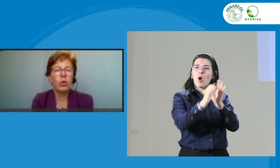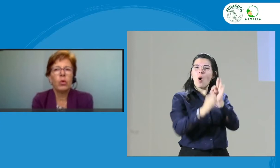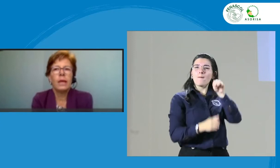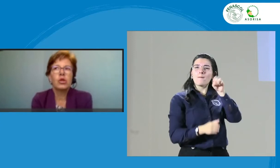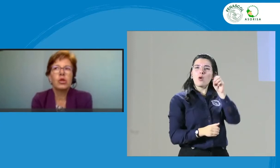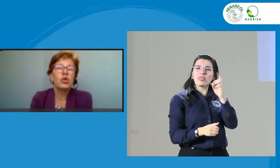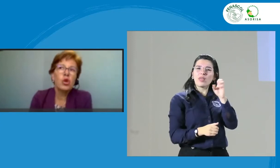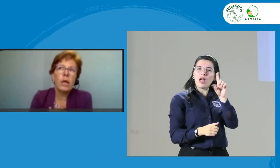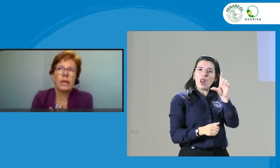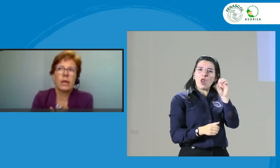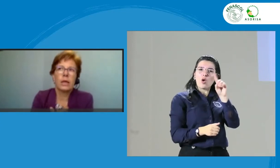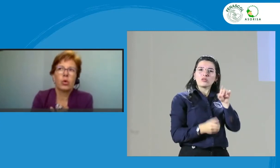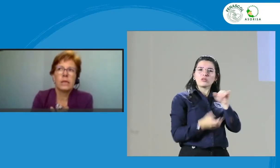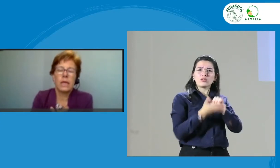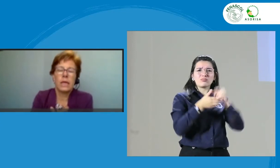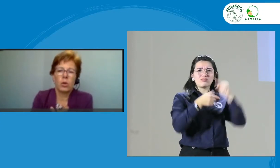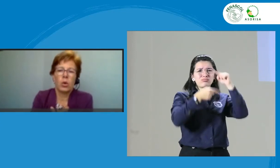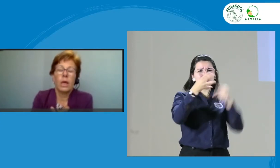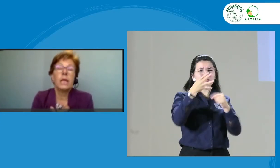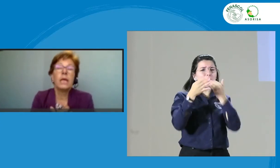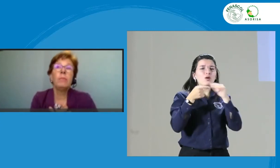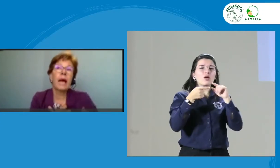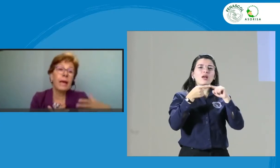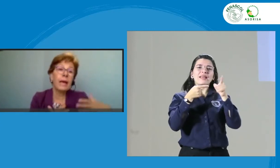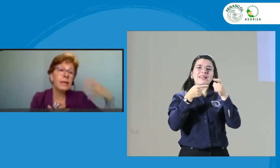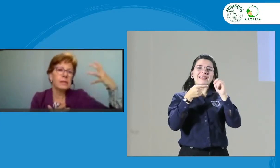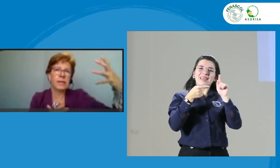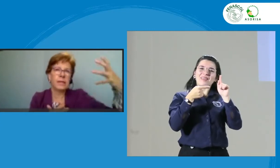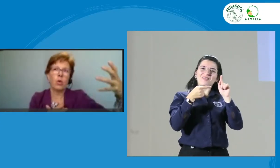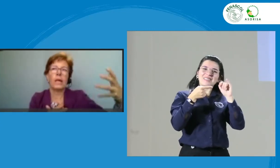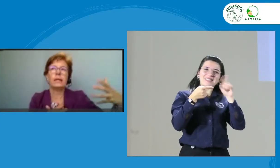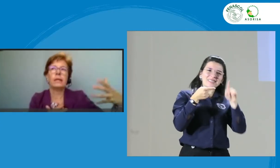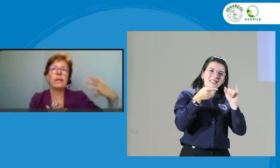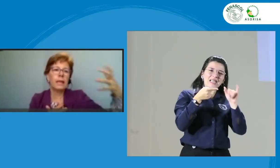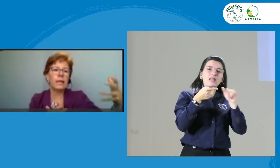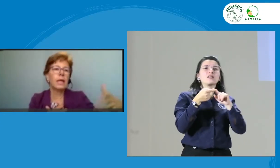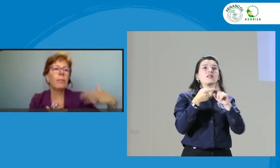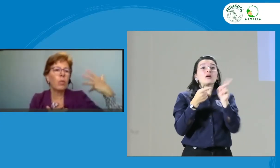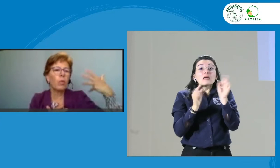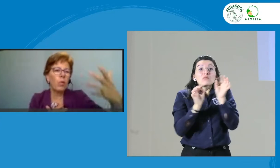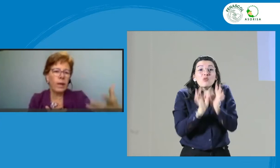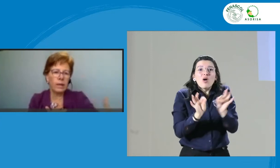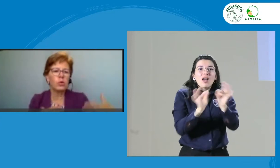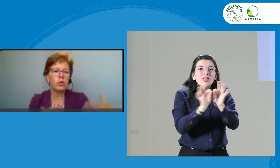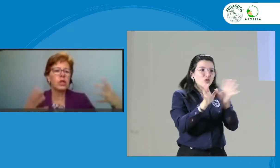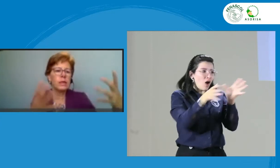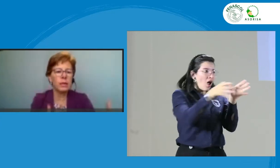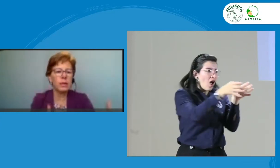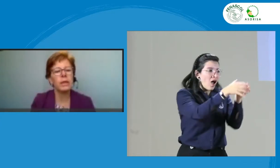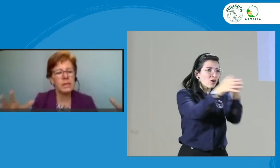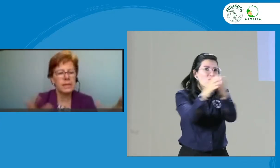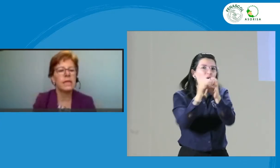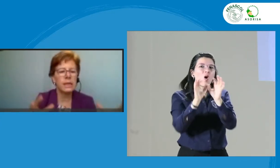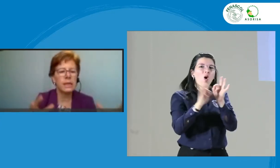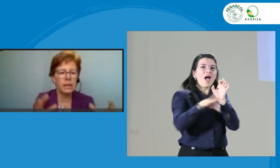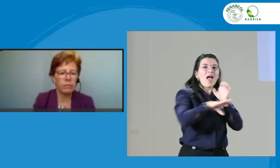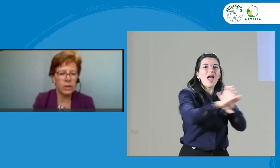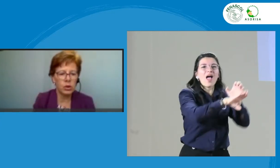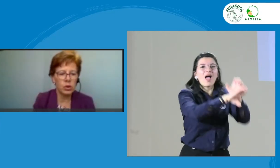soy yo la que tengo que hacerlo. Y la agencia o la entidad tiene que promover que los intérpretes se sienten y reflexionen.